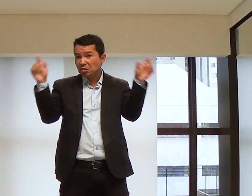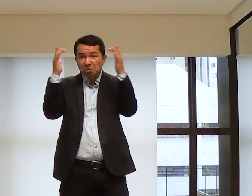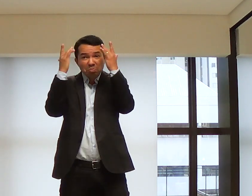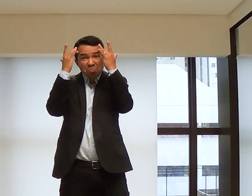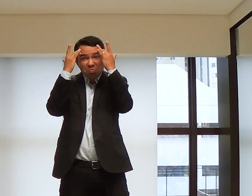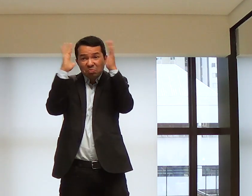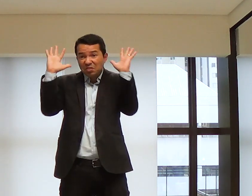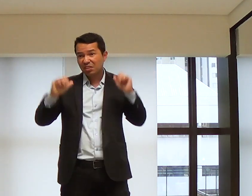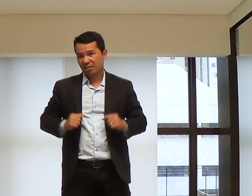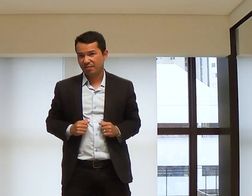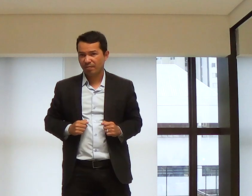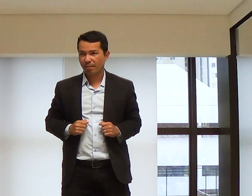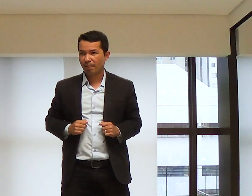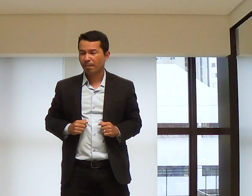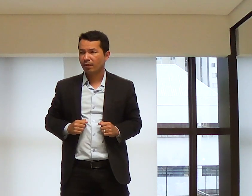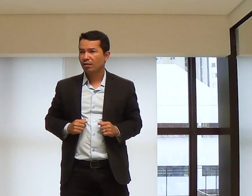Deus te chamou. Eu não sei.